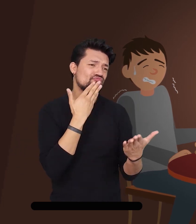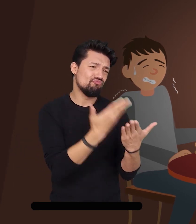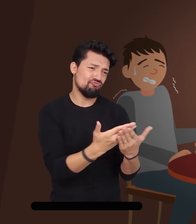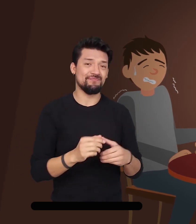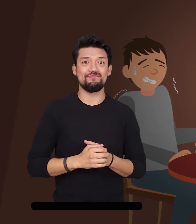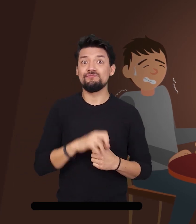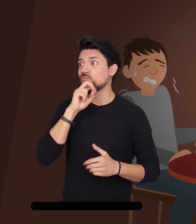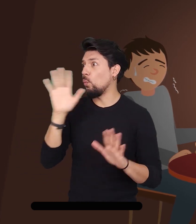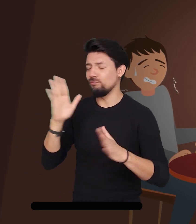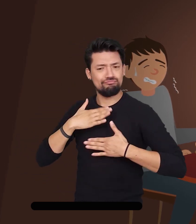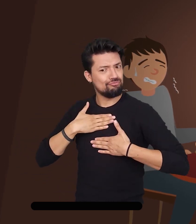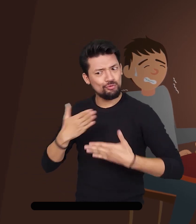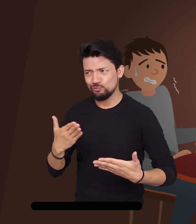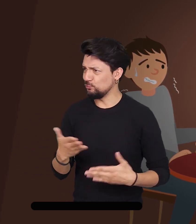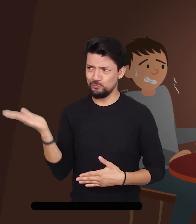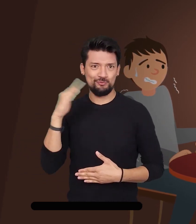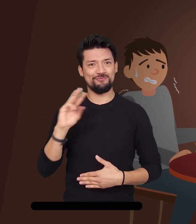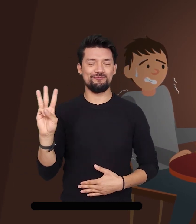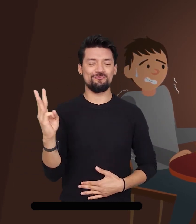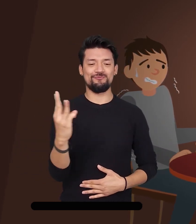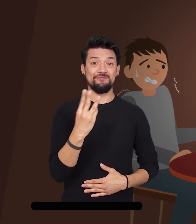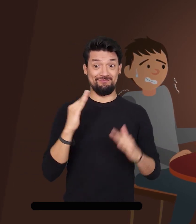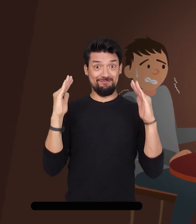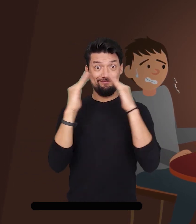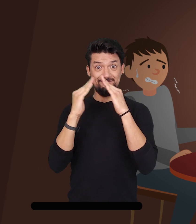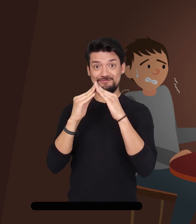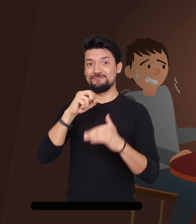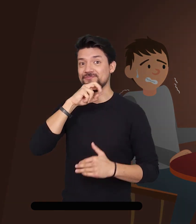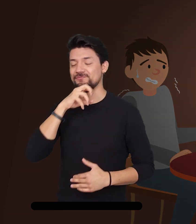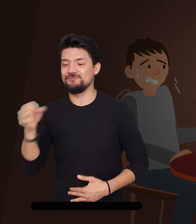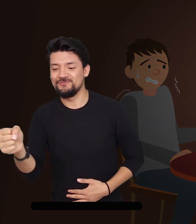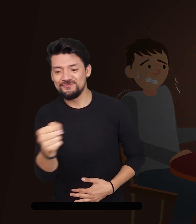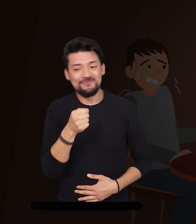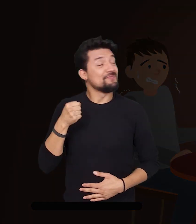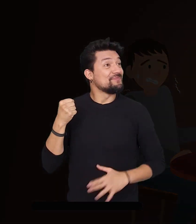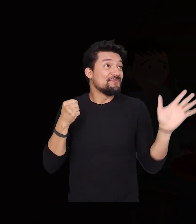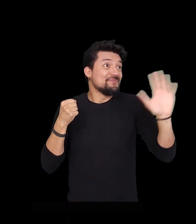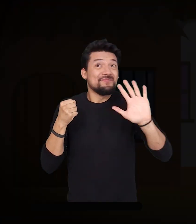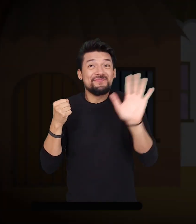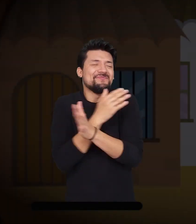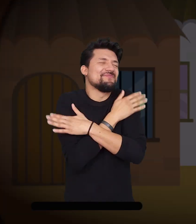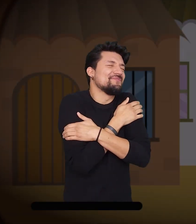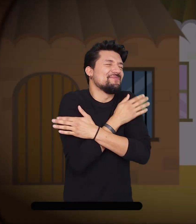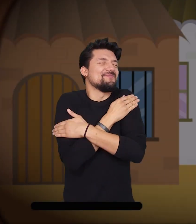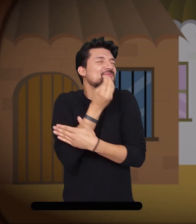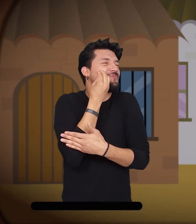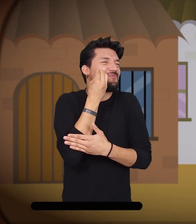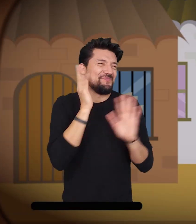gracias por todo! Ella les dijo que con mucho gusto y los acompañó hasta la salida. Abrió la puerta, les dio un abrazo